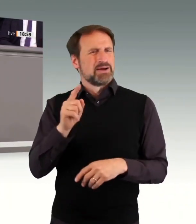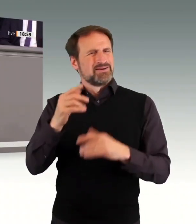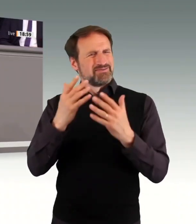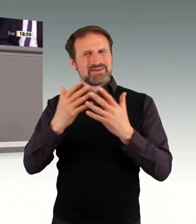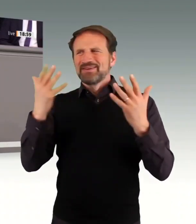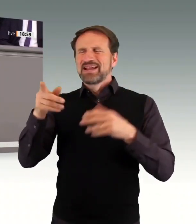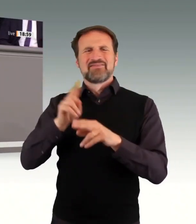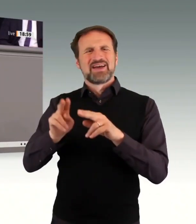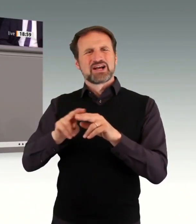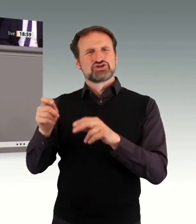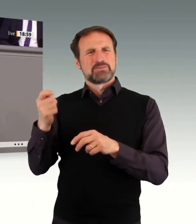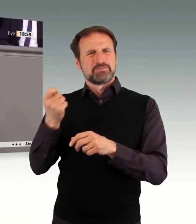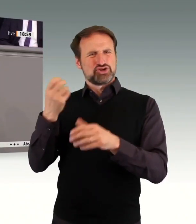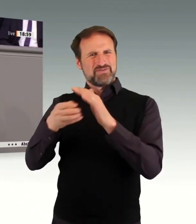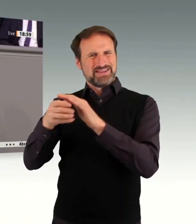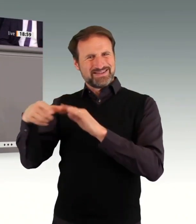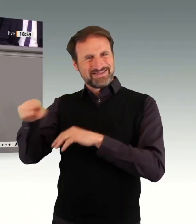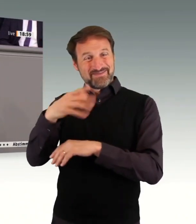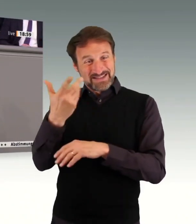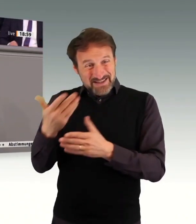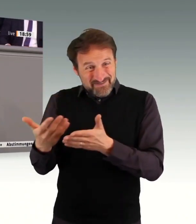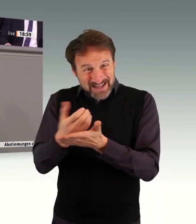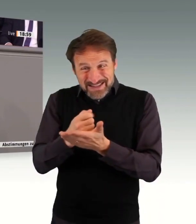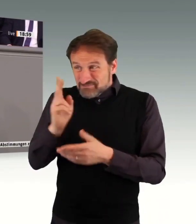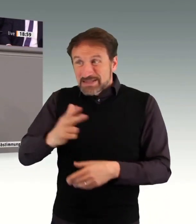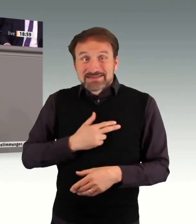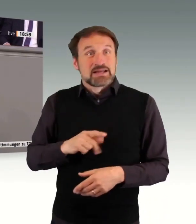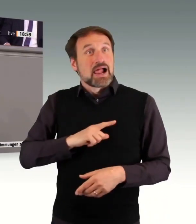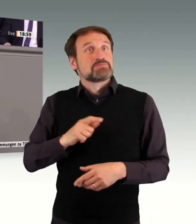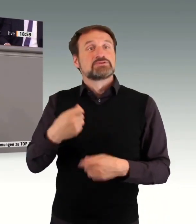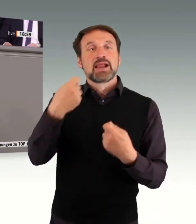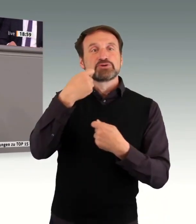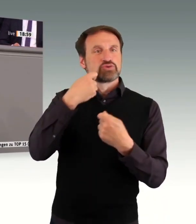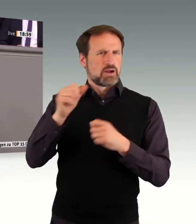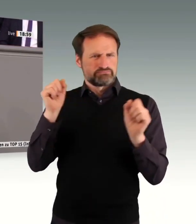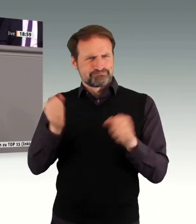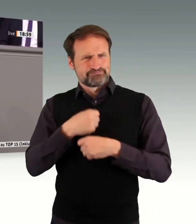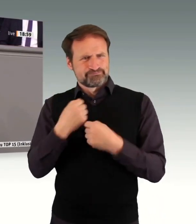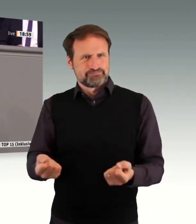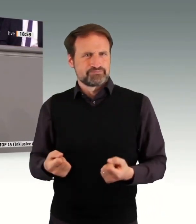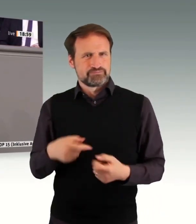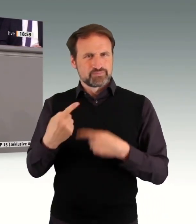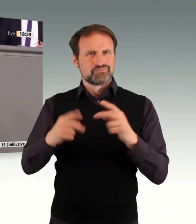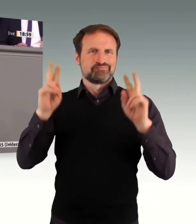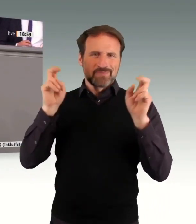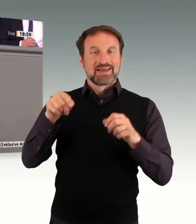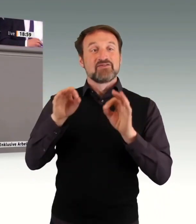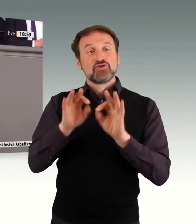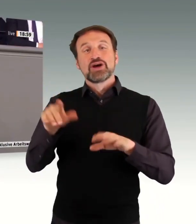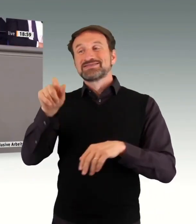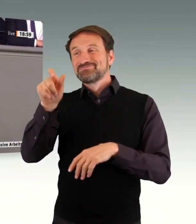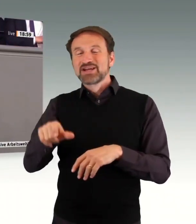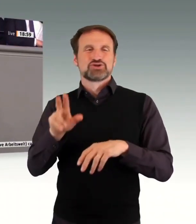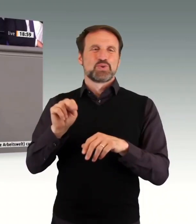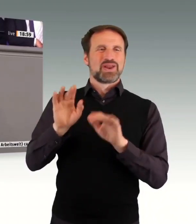müssen gefördert werden. Wir brauchen sie als Fachkräfte von morgen. Auch das könnte ein Beitrag zur Fachkräftesicherung sein. Ich bedanke mich für Ihre